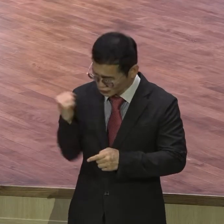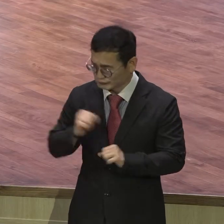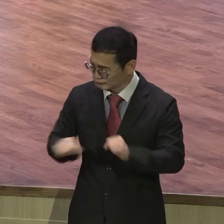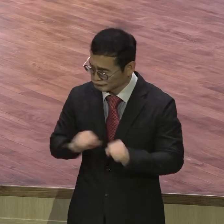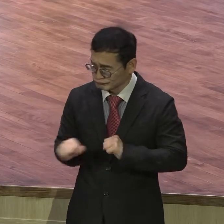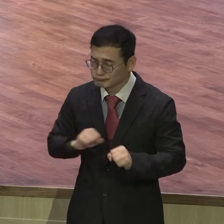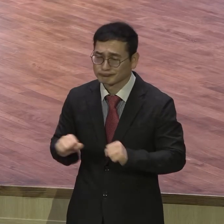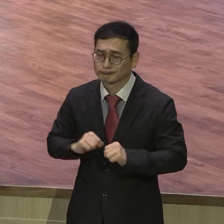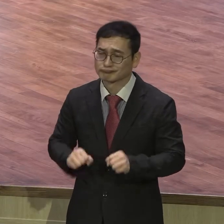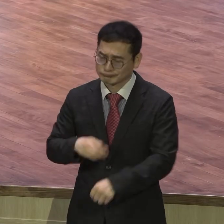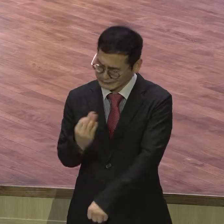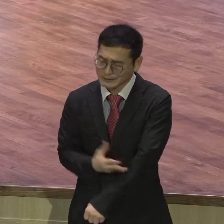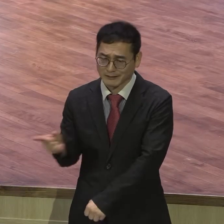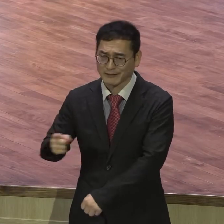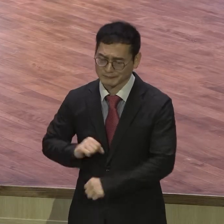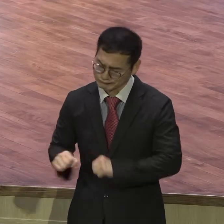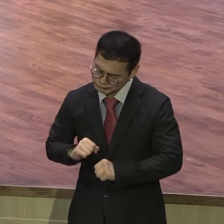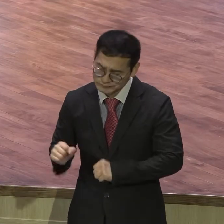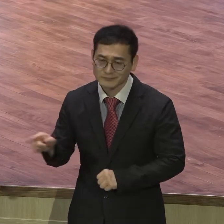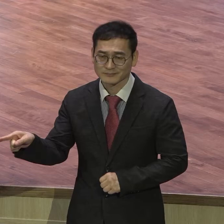그냥 그대로 그렇게 되게 돼 있어요